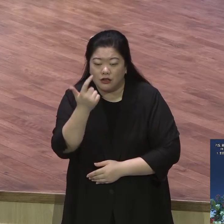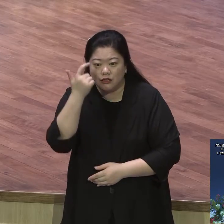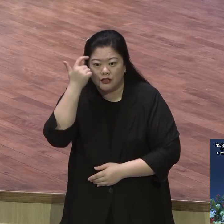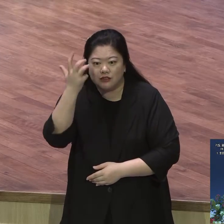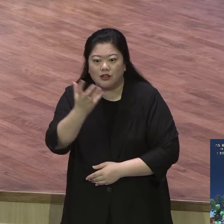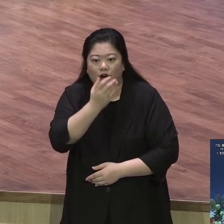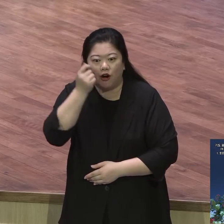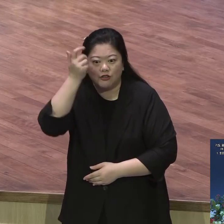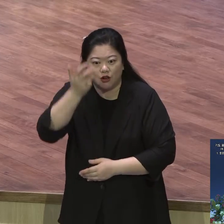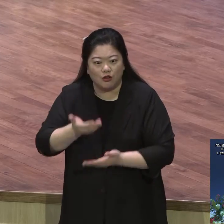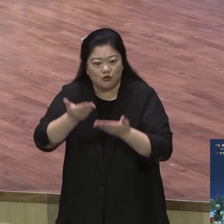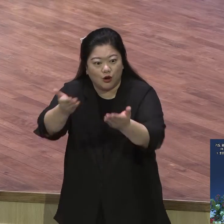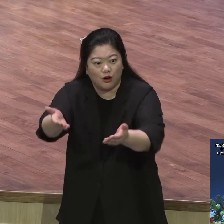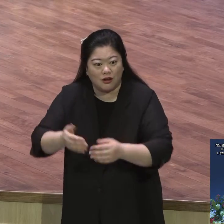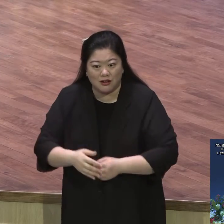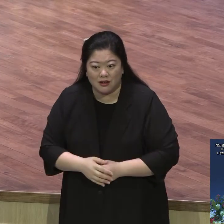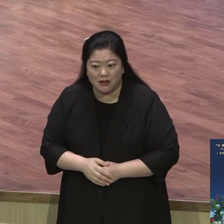금덩어리를 주겠다고 말 안 했습니다